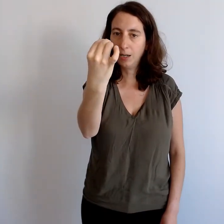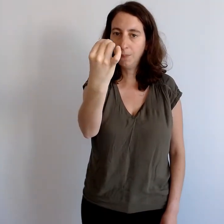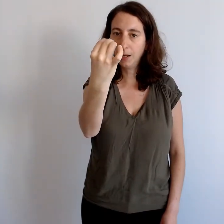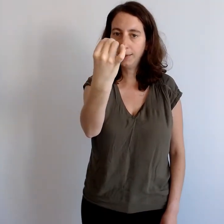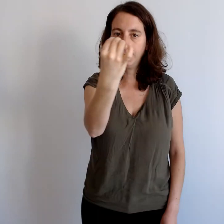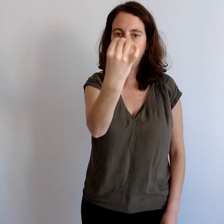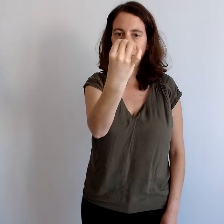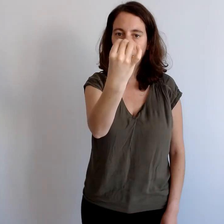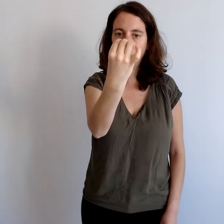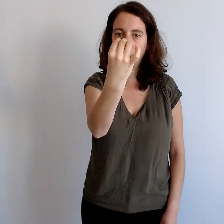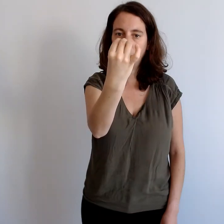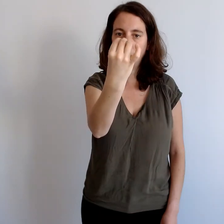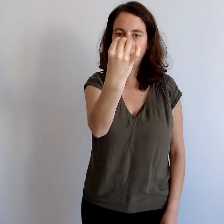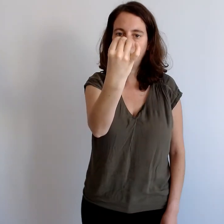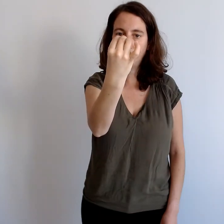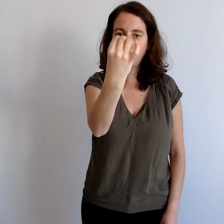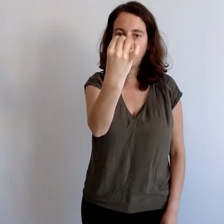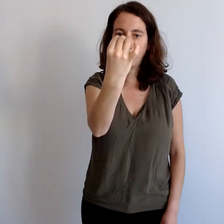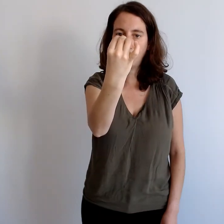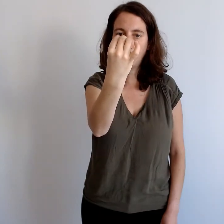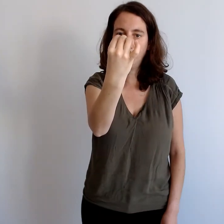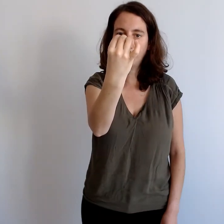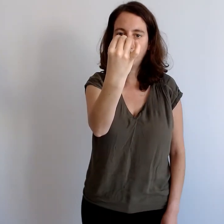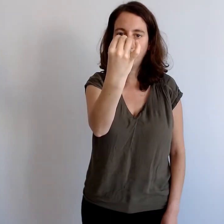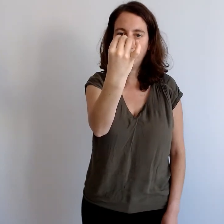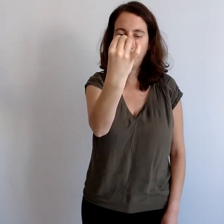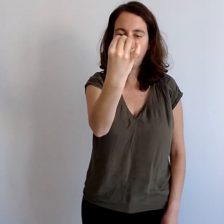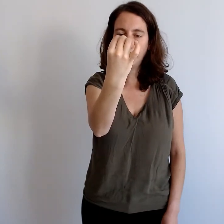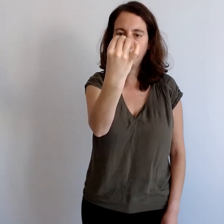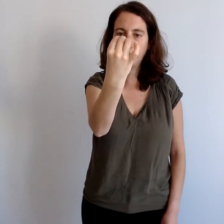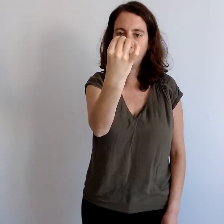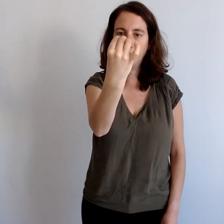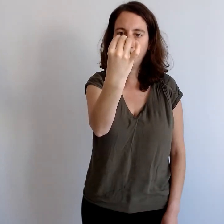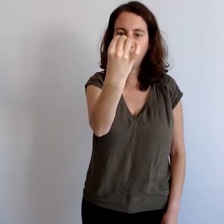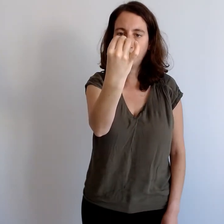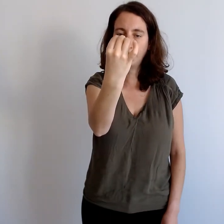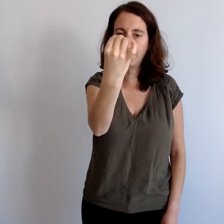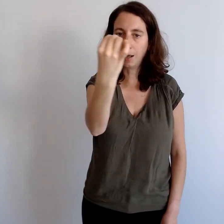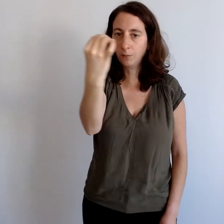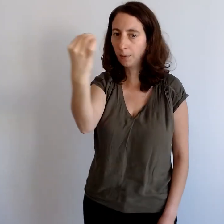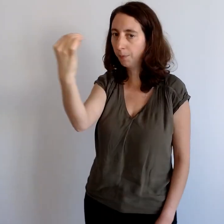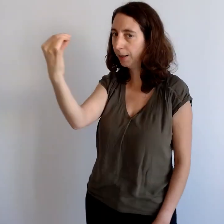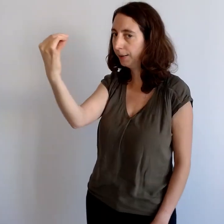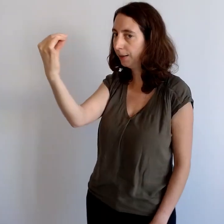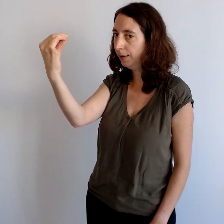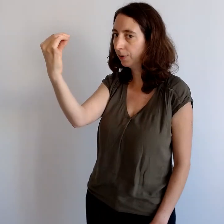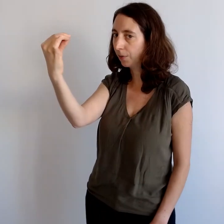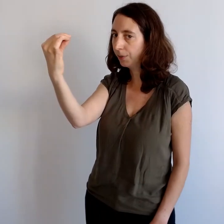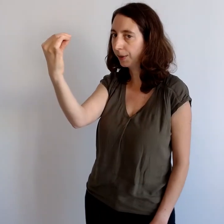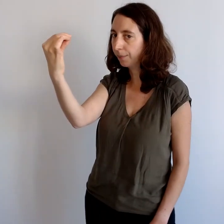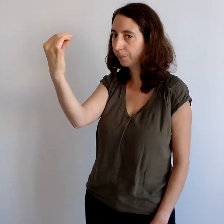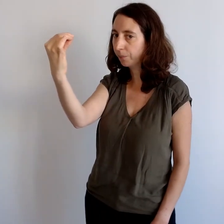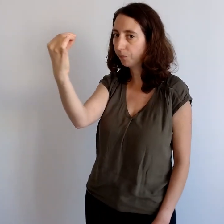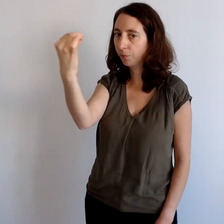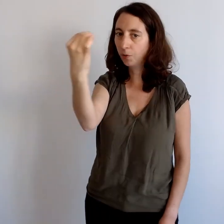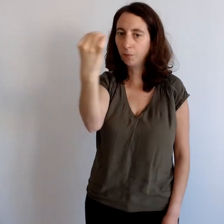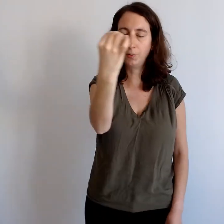placer au centre, là, en haut de votre nez, devant votre regard, donc à peu près à cette distance de vos yeux.